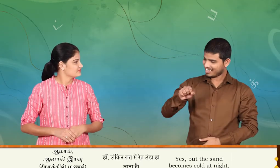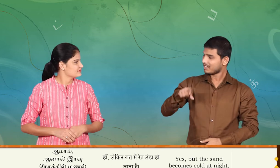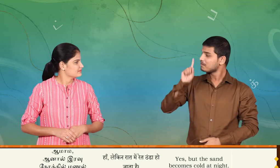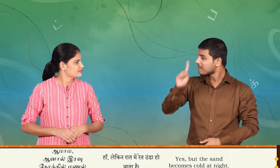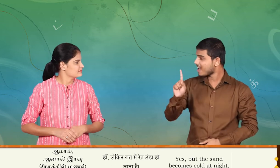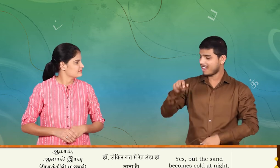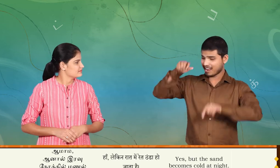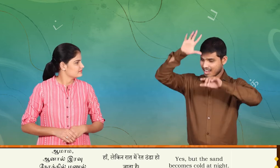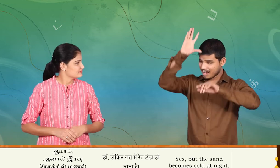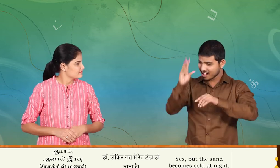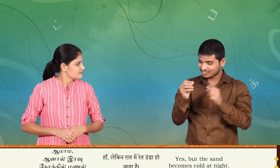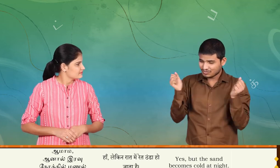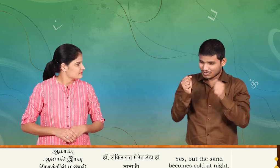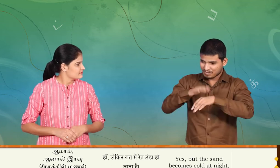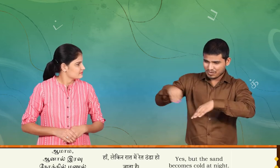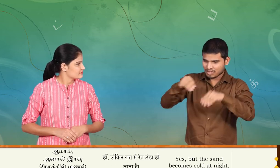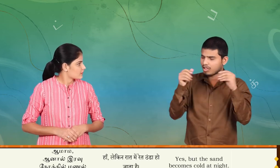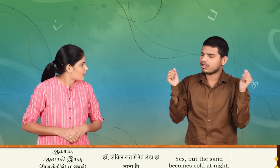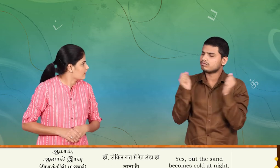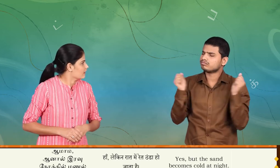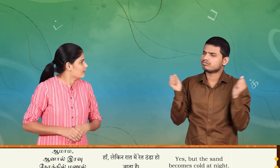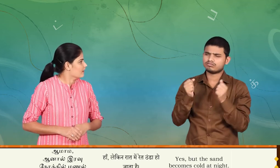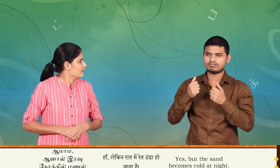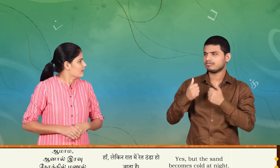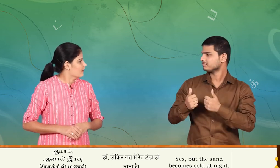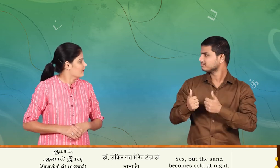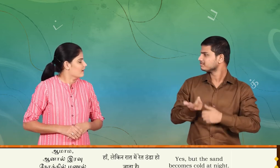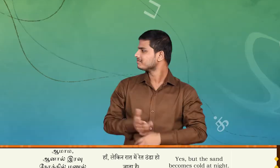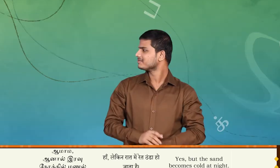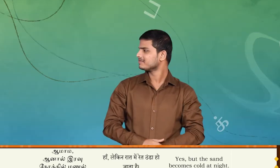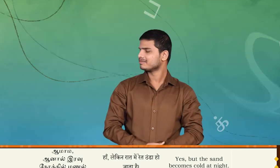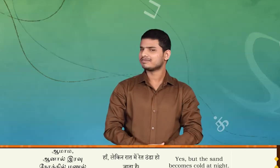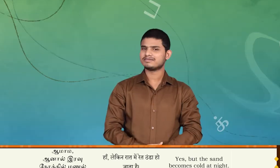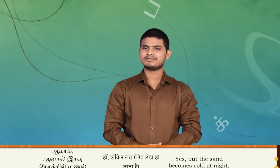ஆமாம் ஆனல் இரவு நேரத்தில் மனல் குளுற்சி ஆகி விடும்